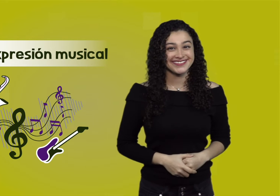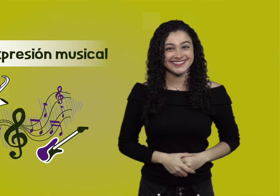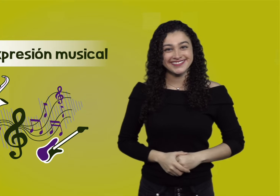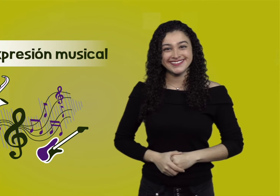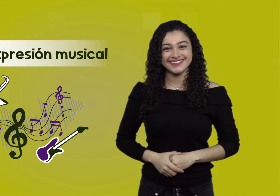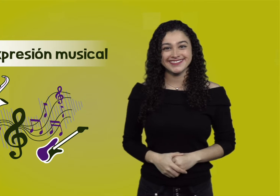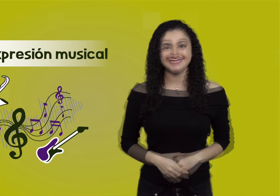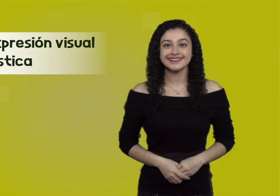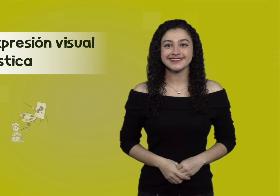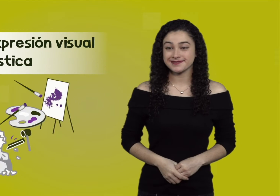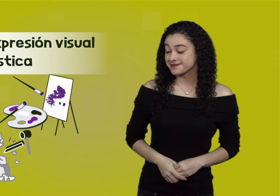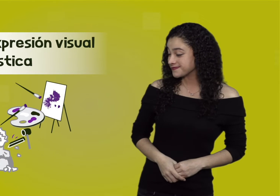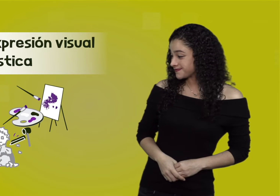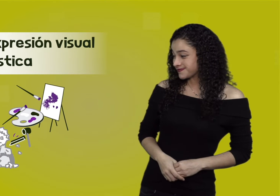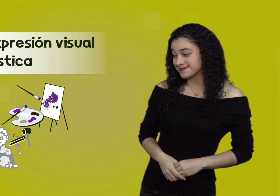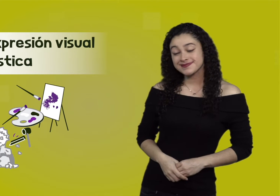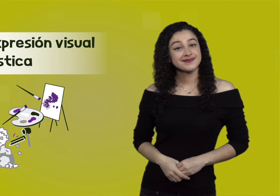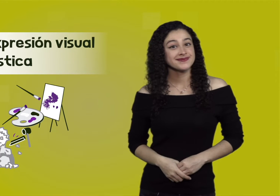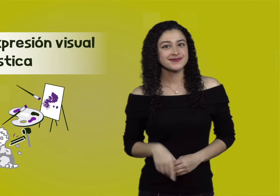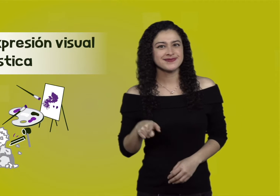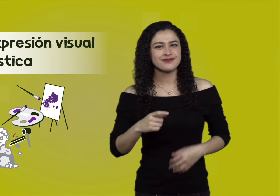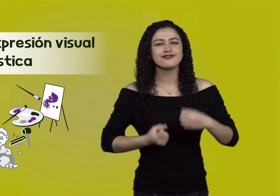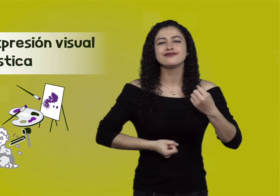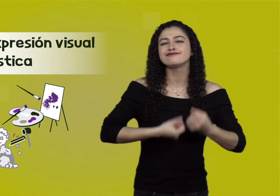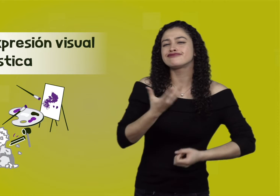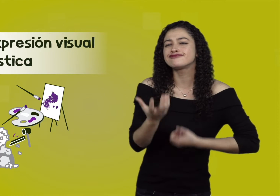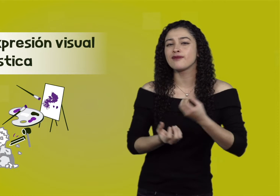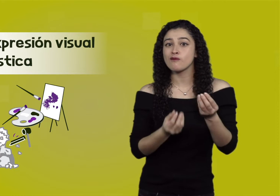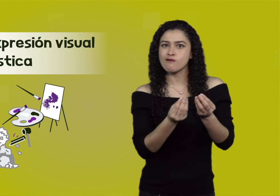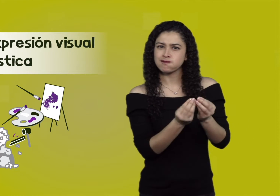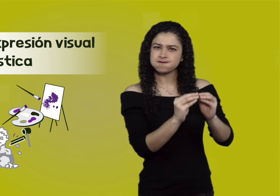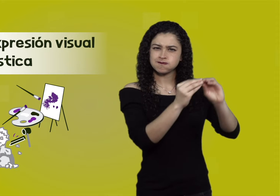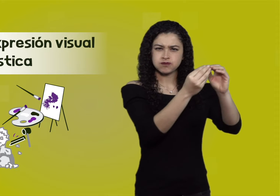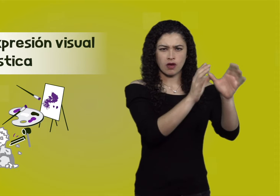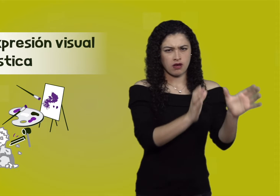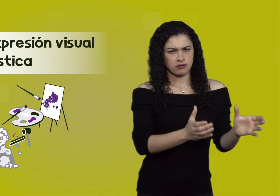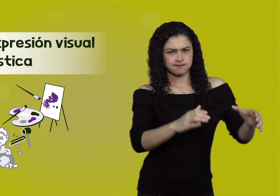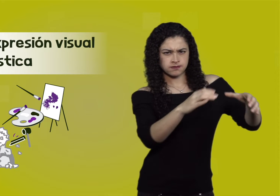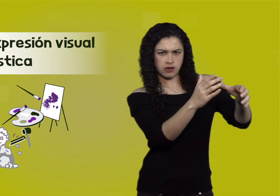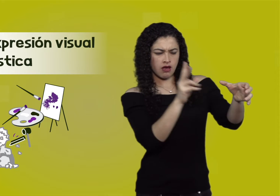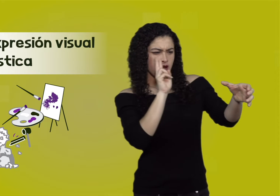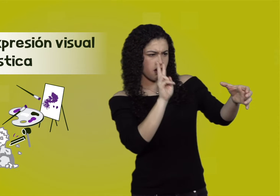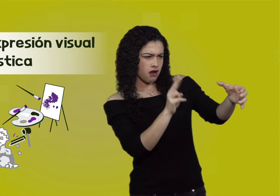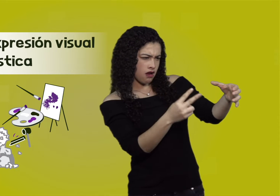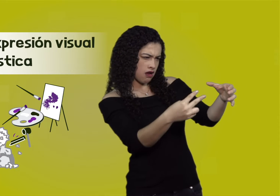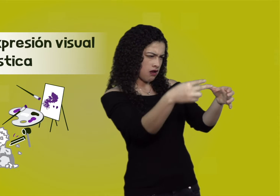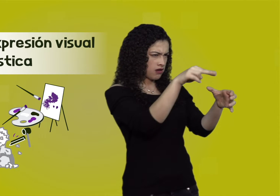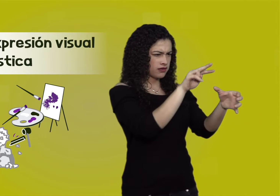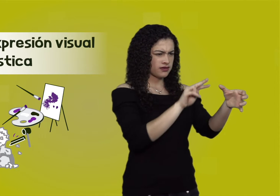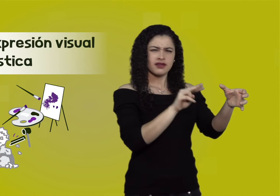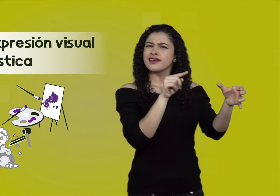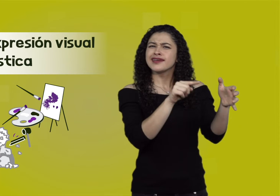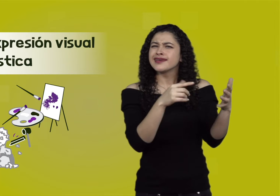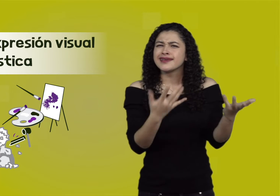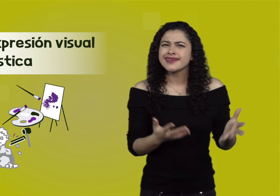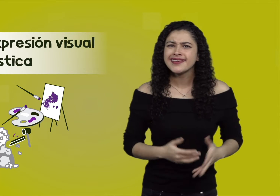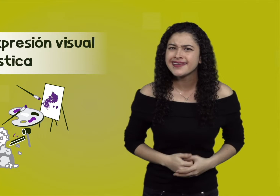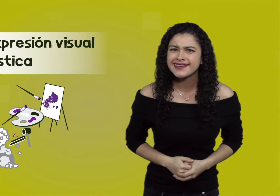intensidad de la música. La expresión visual y plástica. Las